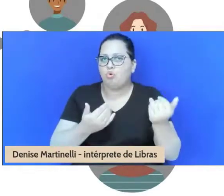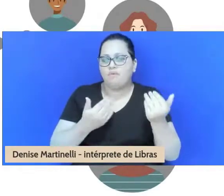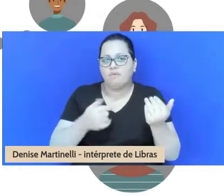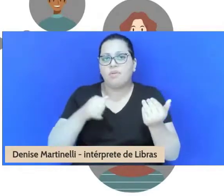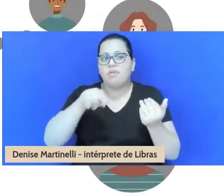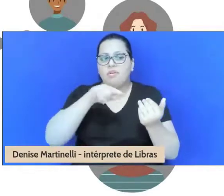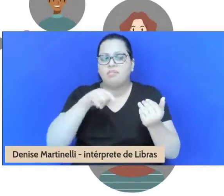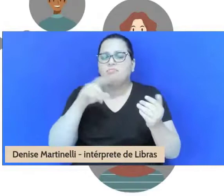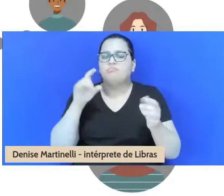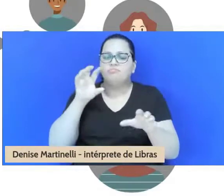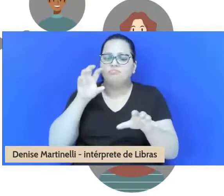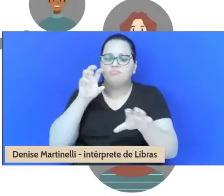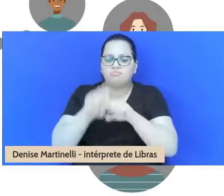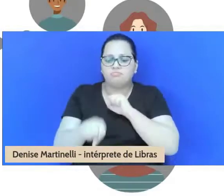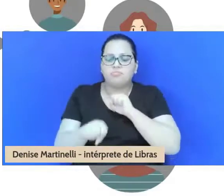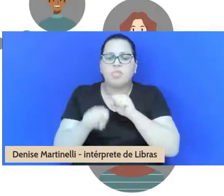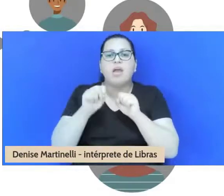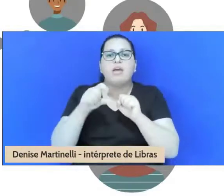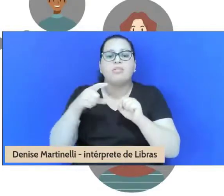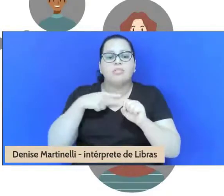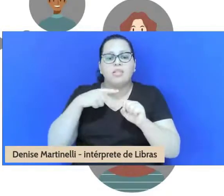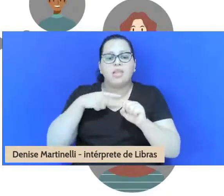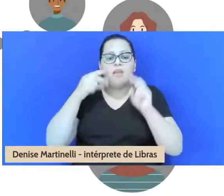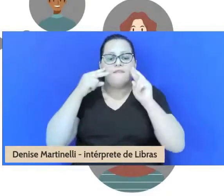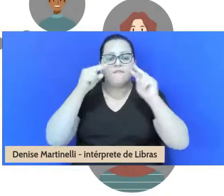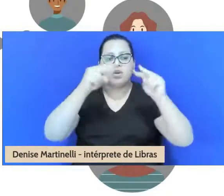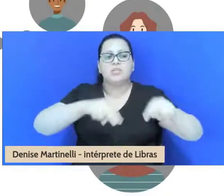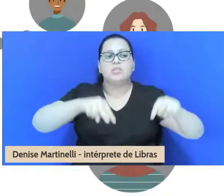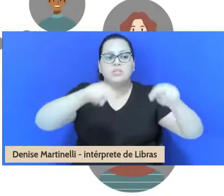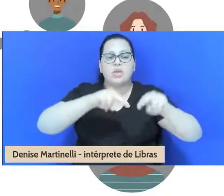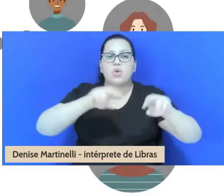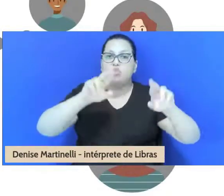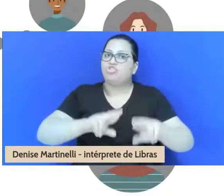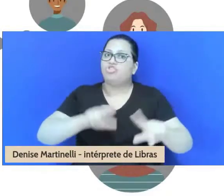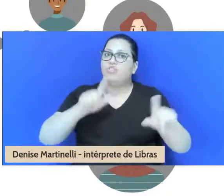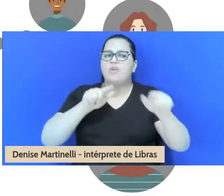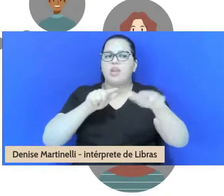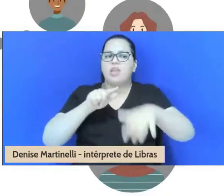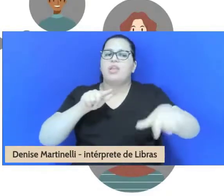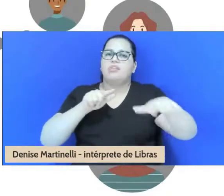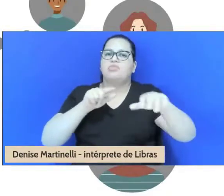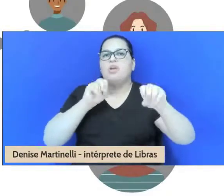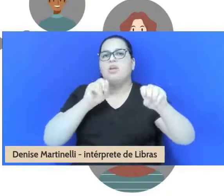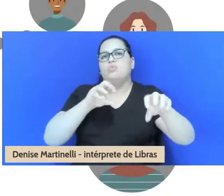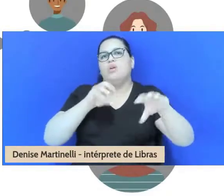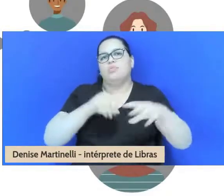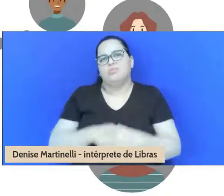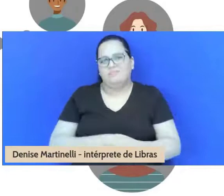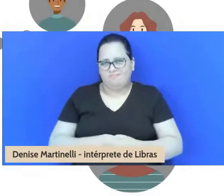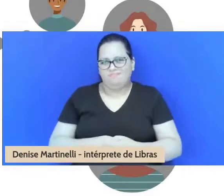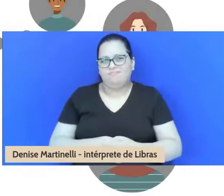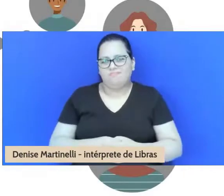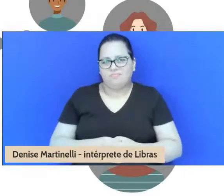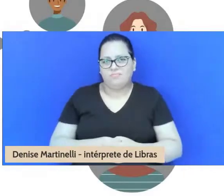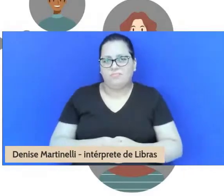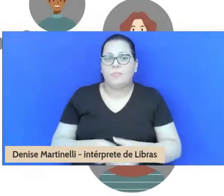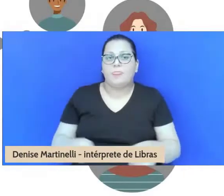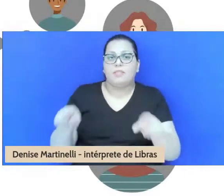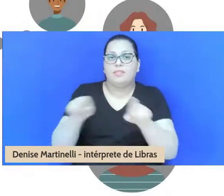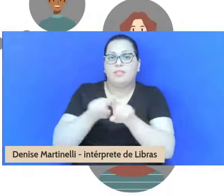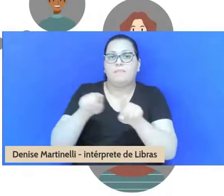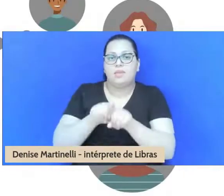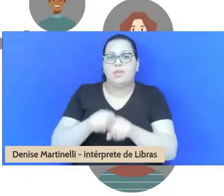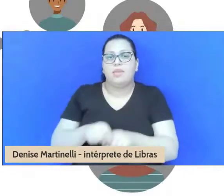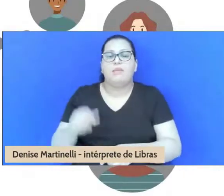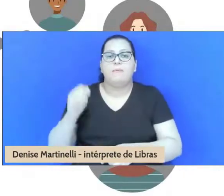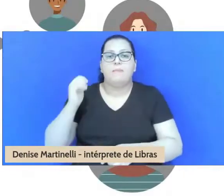a educação, e isso é muito gratificante. Em relação aos bolsistas monitores,